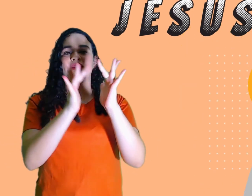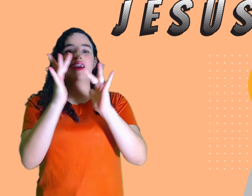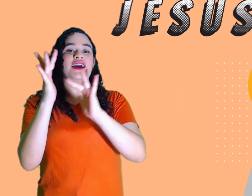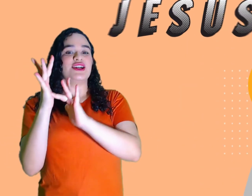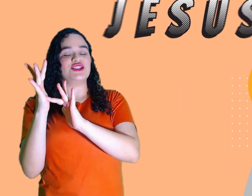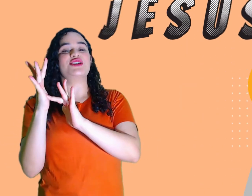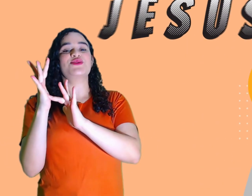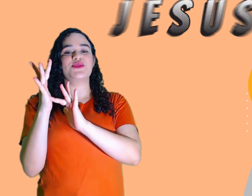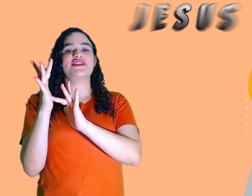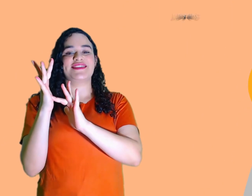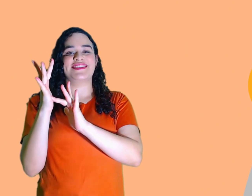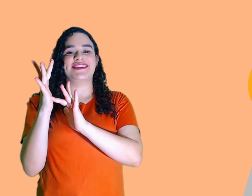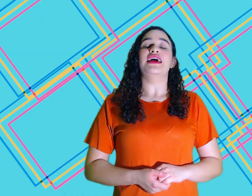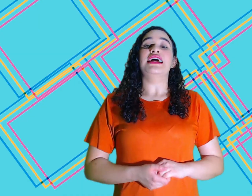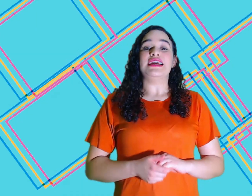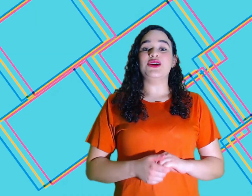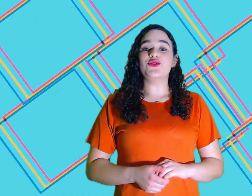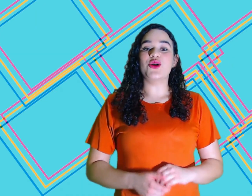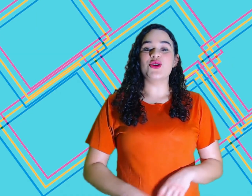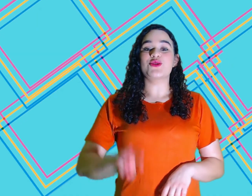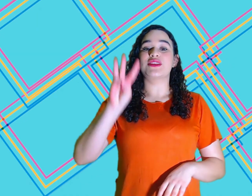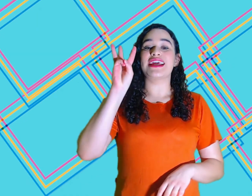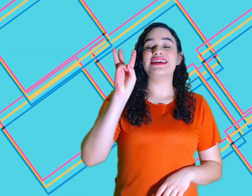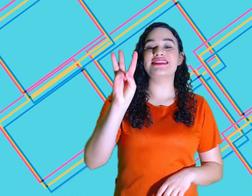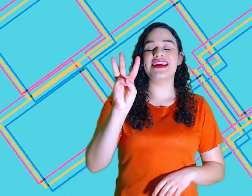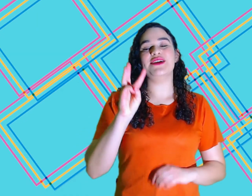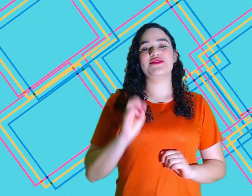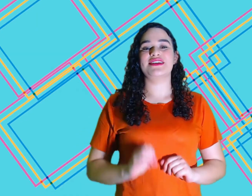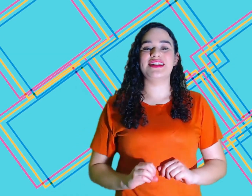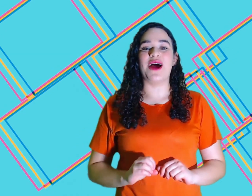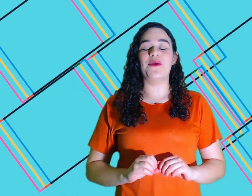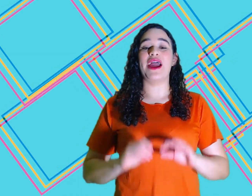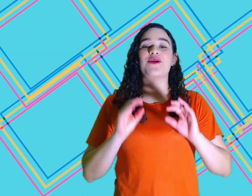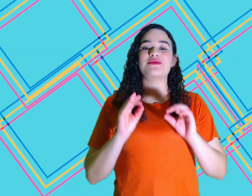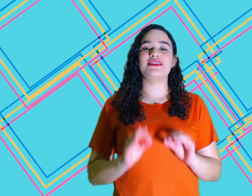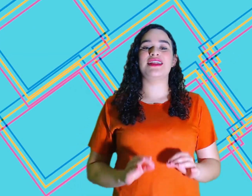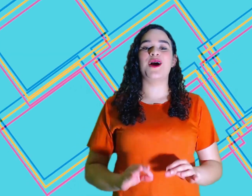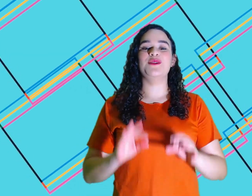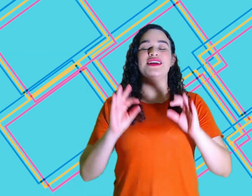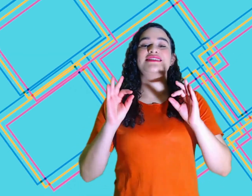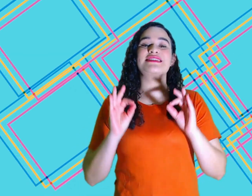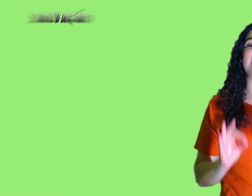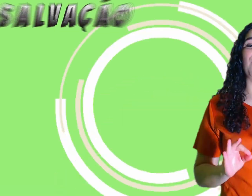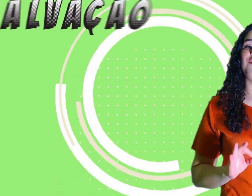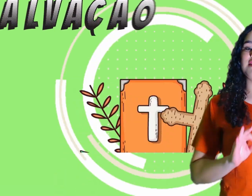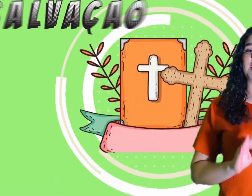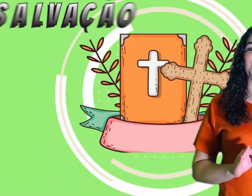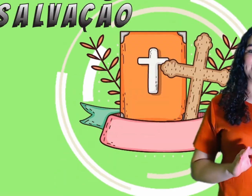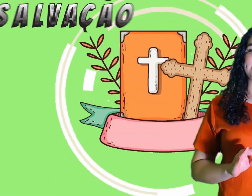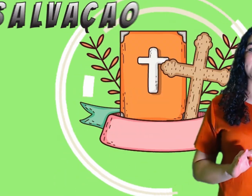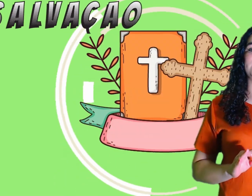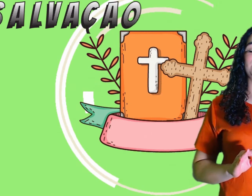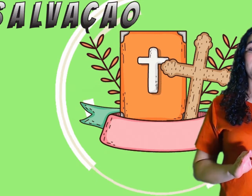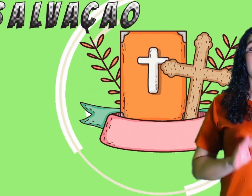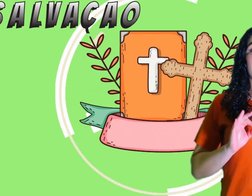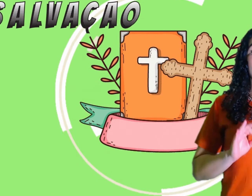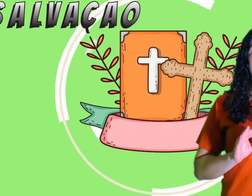Jesus. E o nosso terceiro sinal é o sinal de salvação, tá certo? E você vai